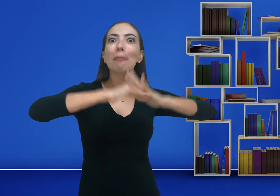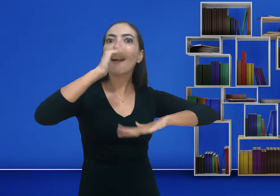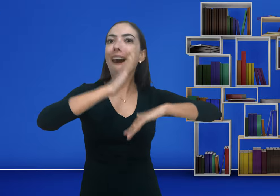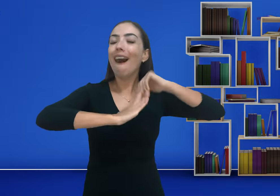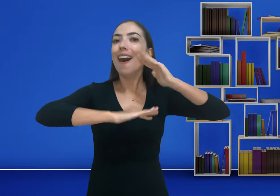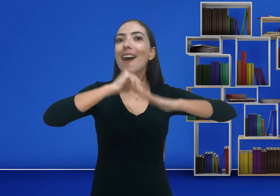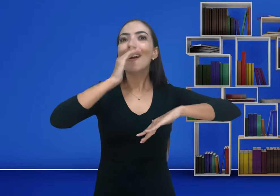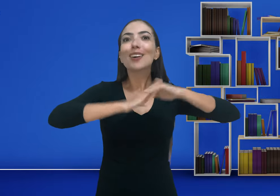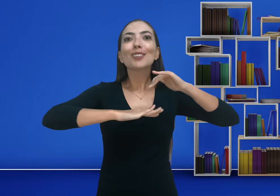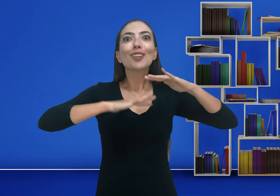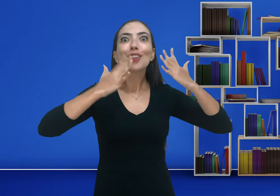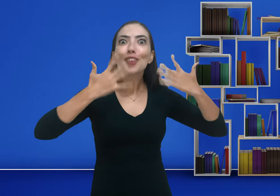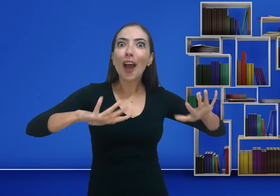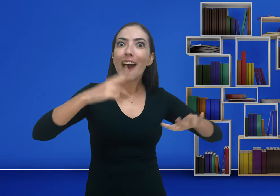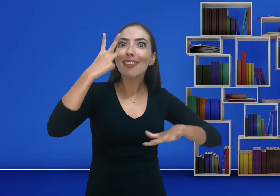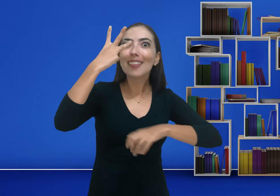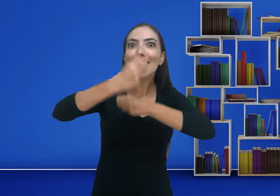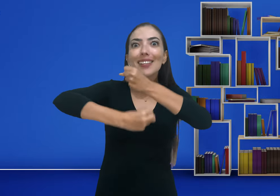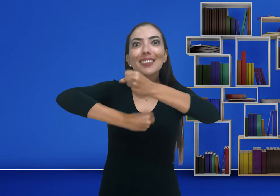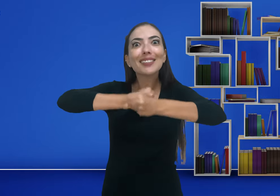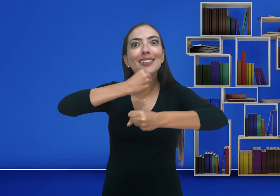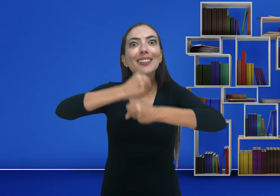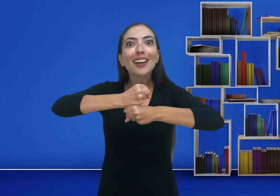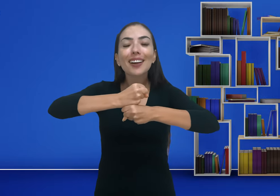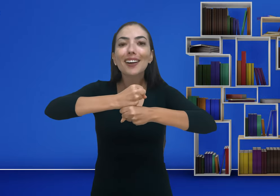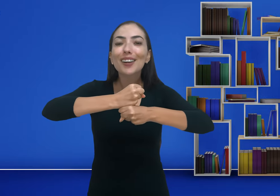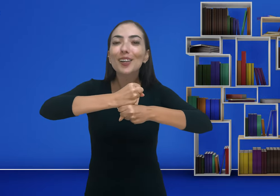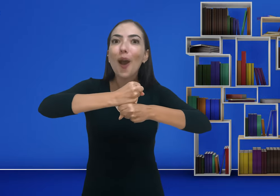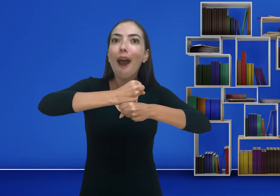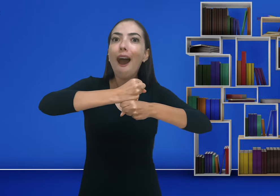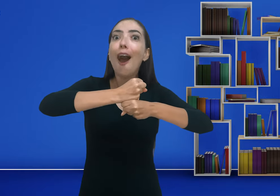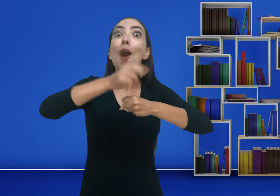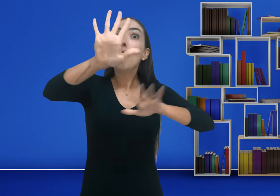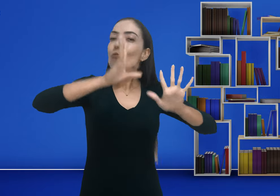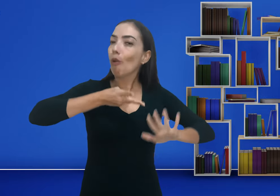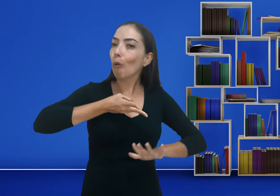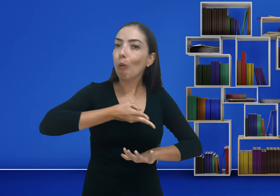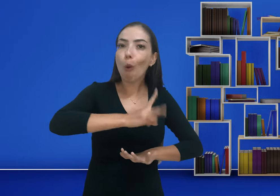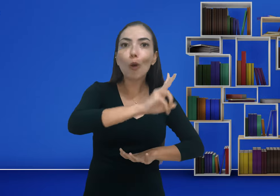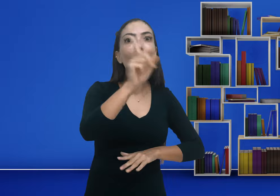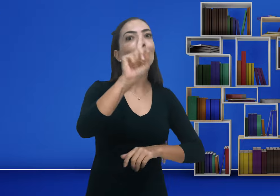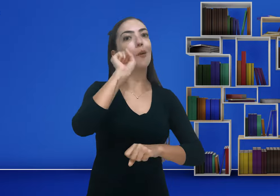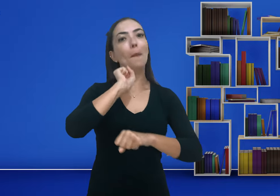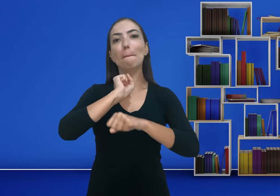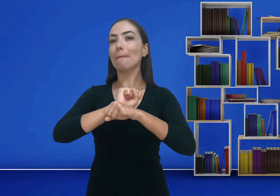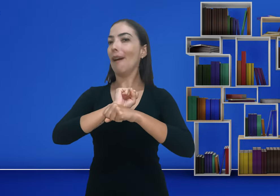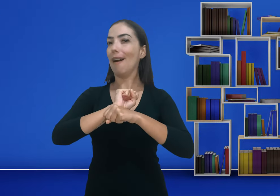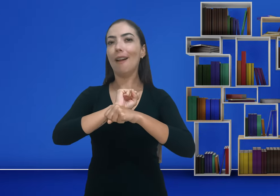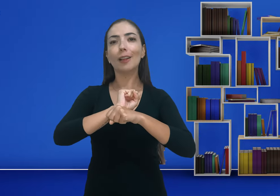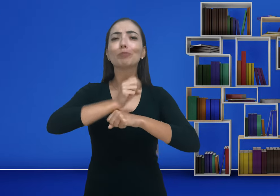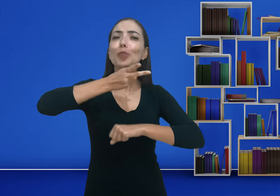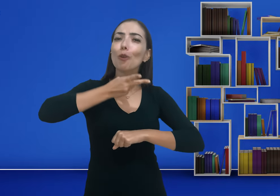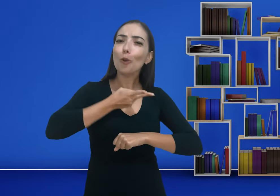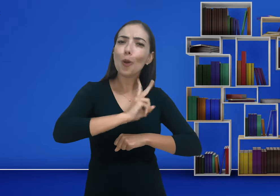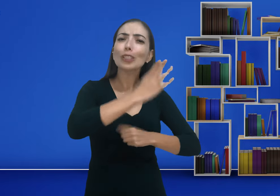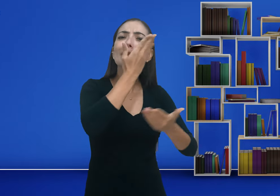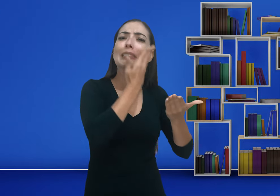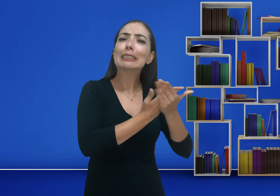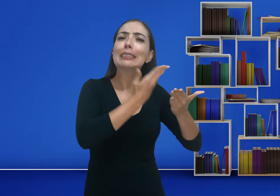eu já estou há três anos aprendendo livros e estou muito melhor. Você vai perceber isso. Não pare. Continue estudando.